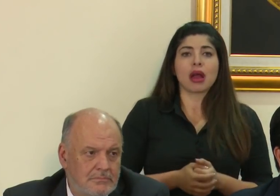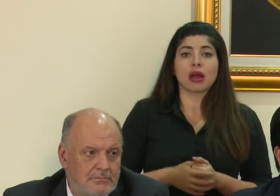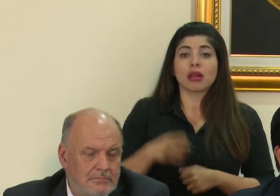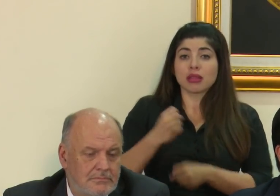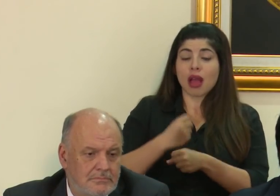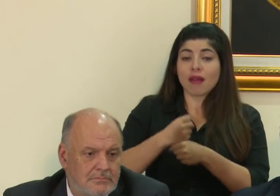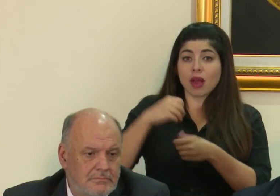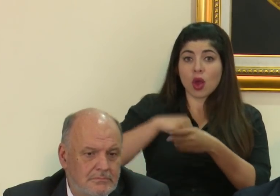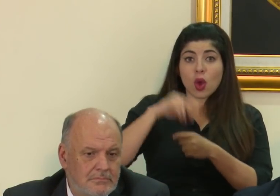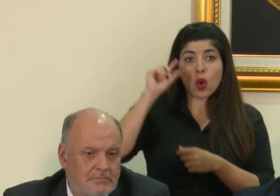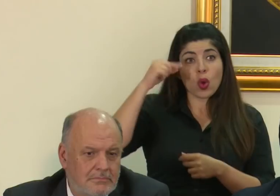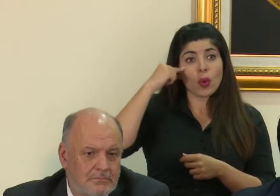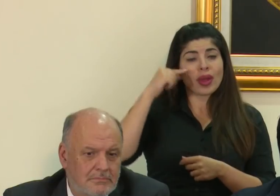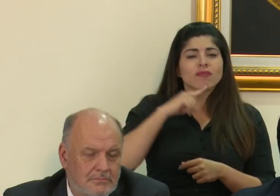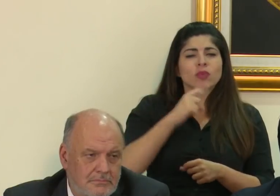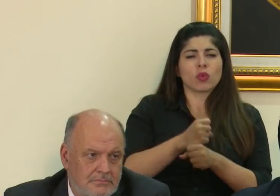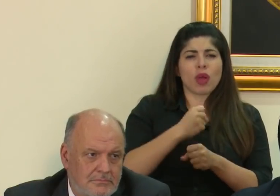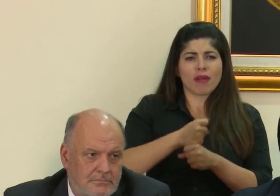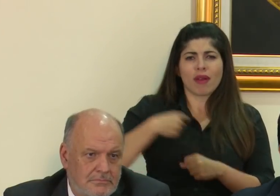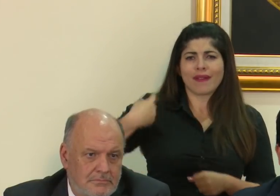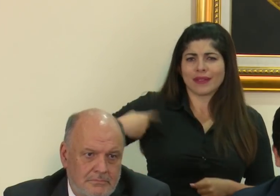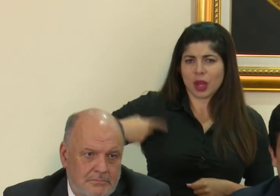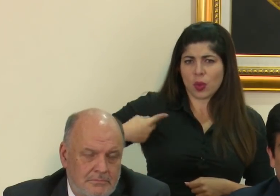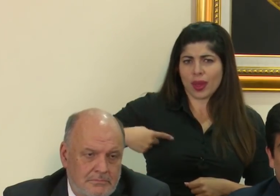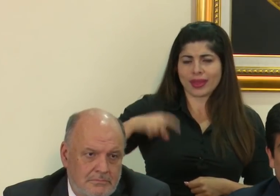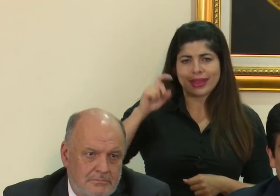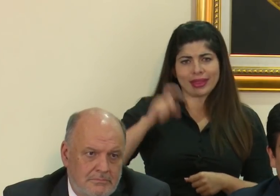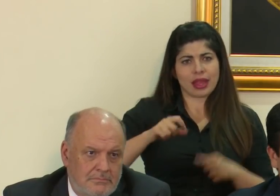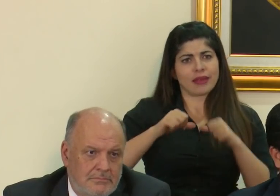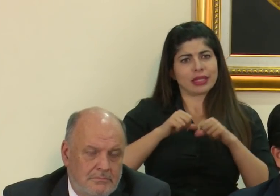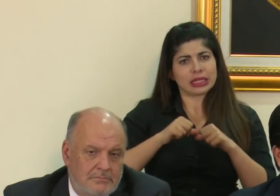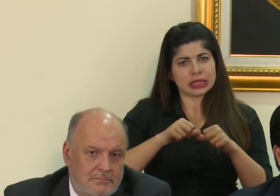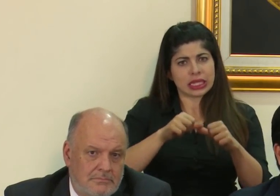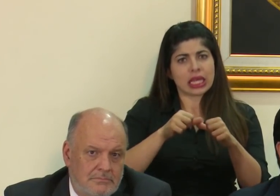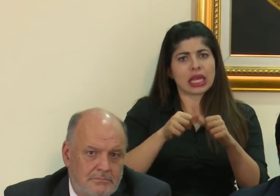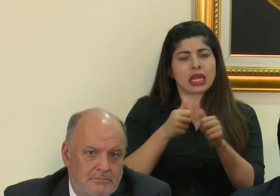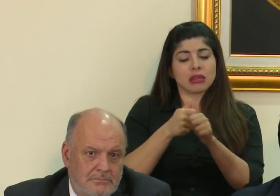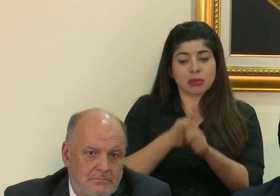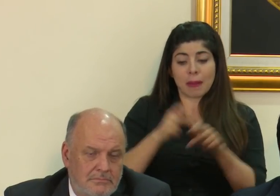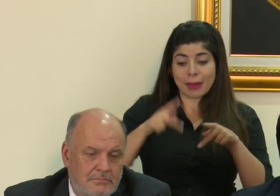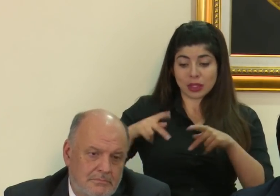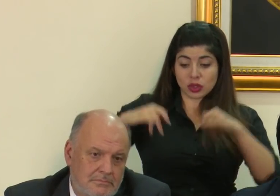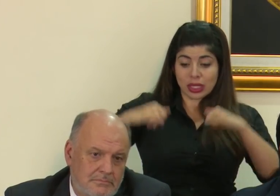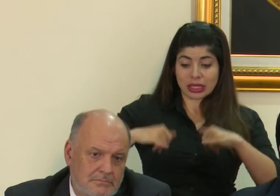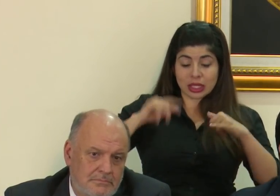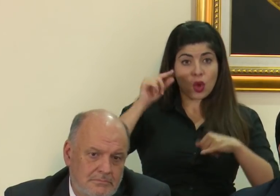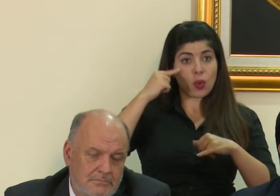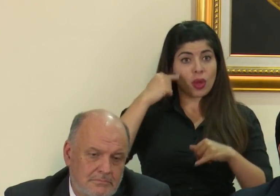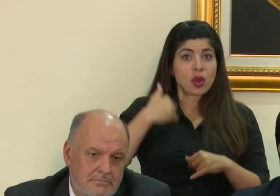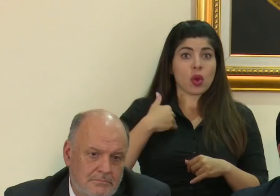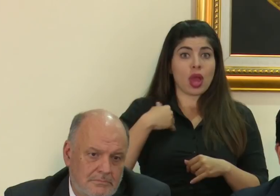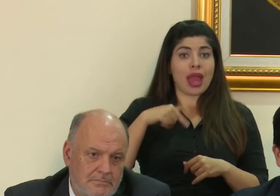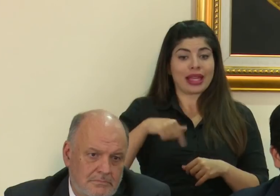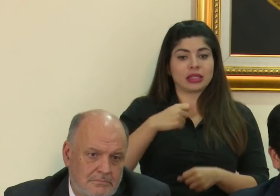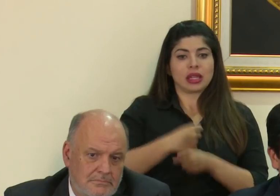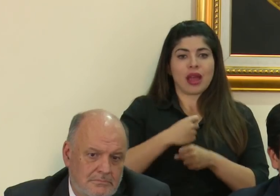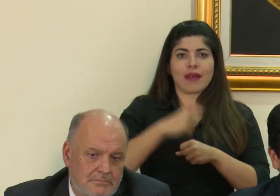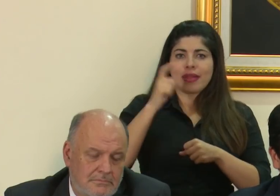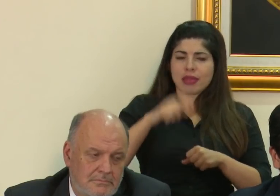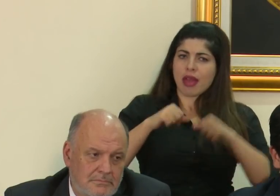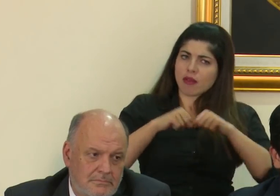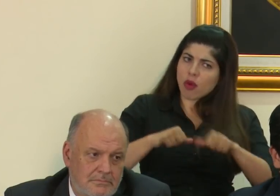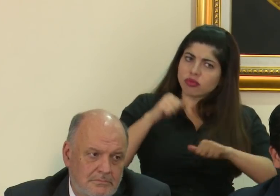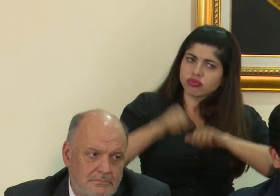trabajo del gobierno es un trabajo constante, que debe seguir con la función de las personas que estén, del gobierno que esté, y un trabajo que debe llevarse hacia